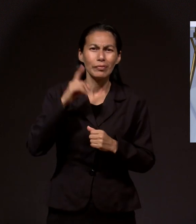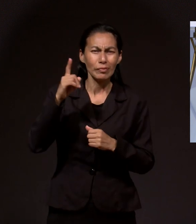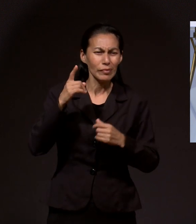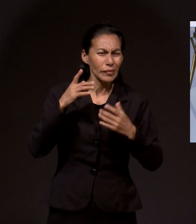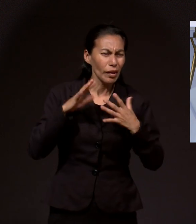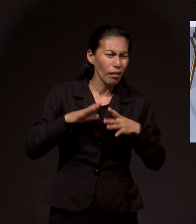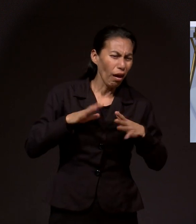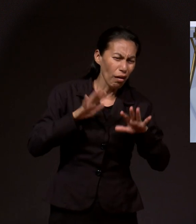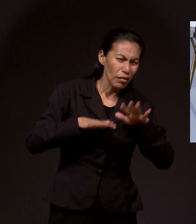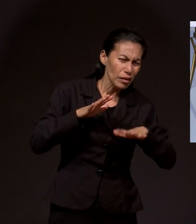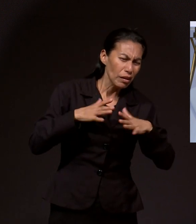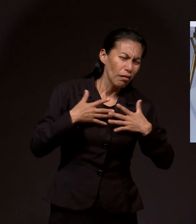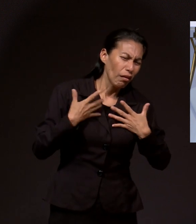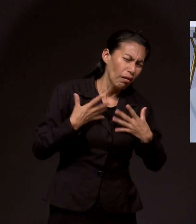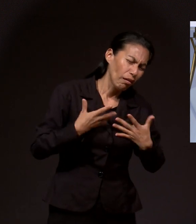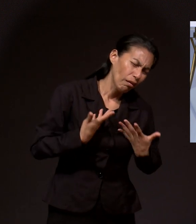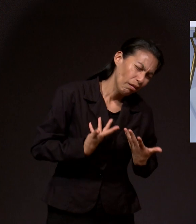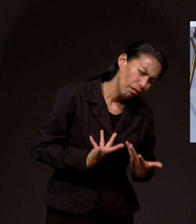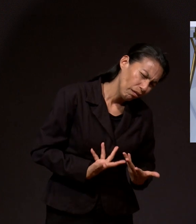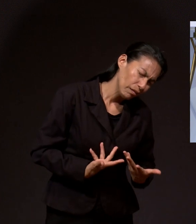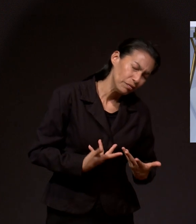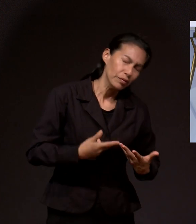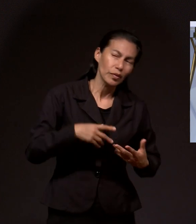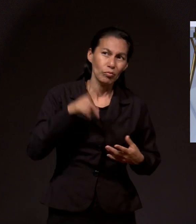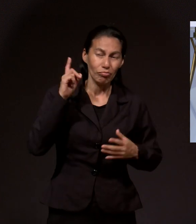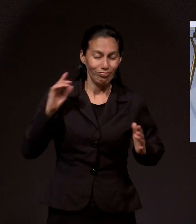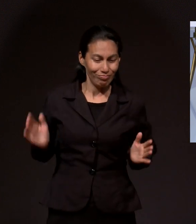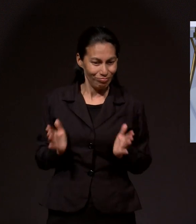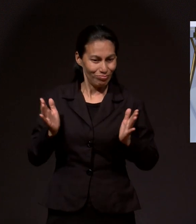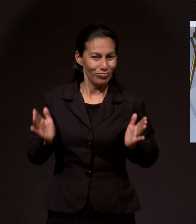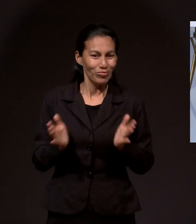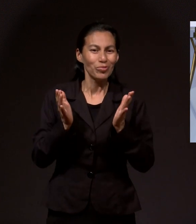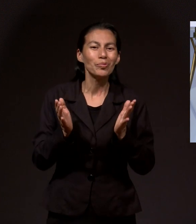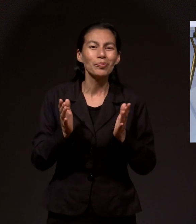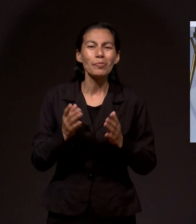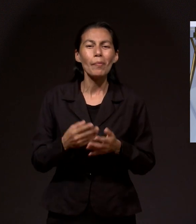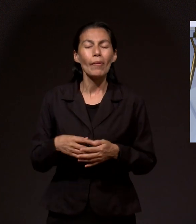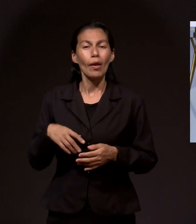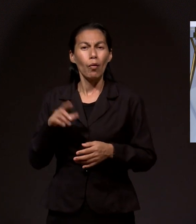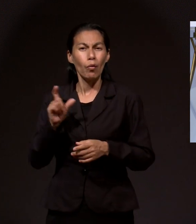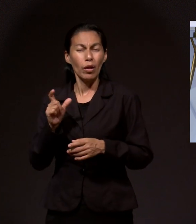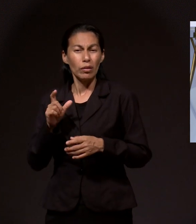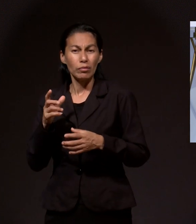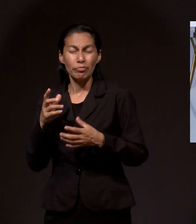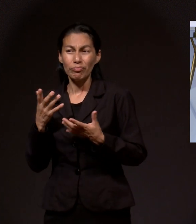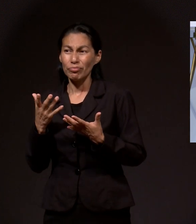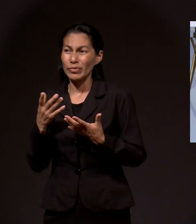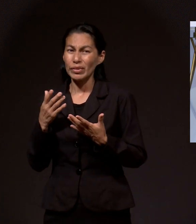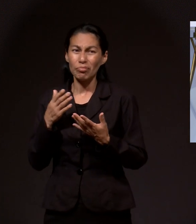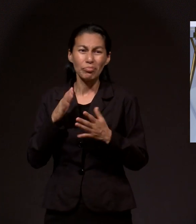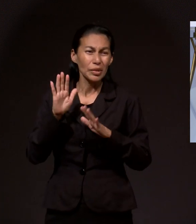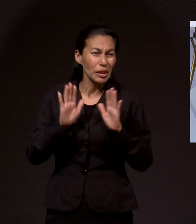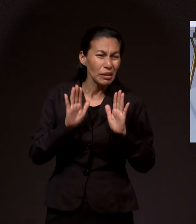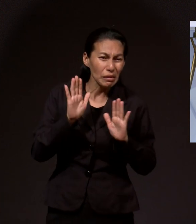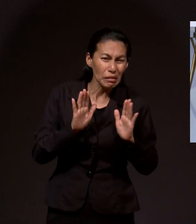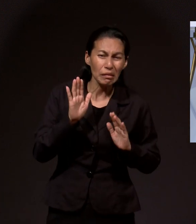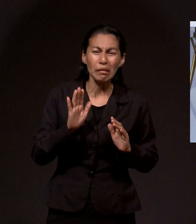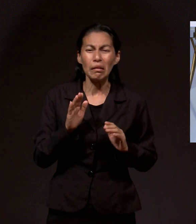el coach en momentos cuando tu vida parece angustiada, sin sentido.